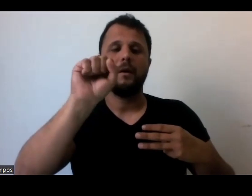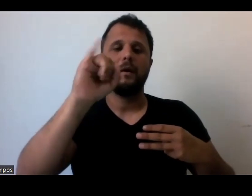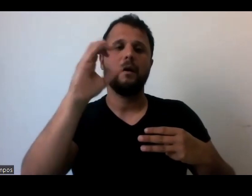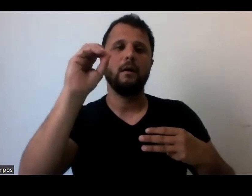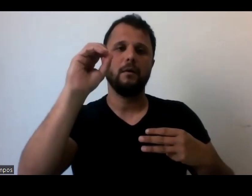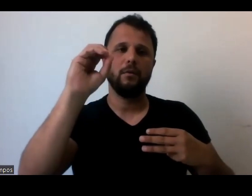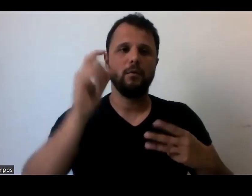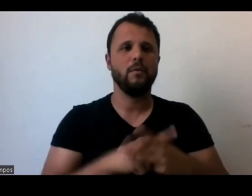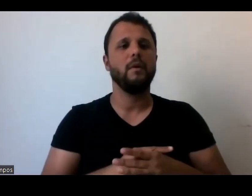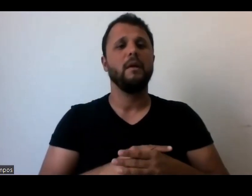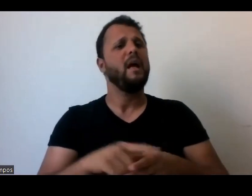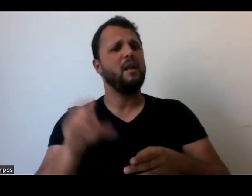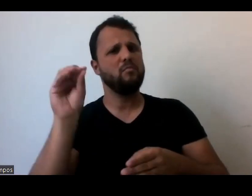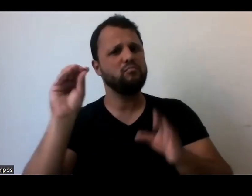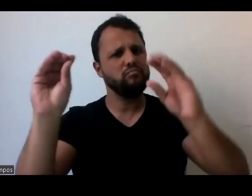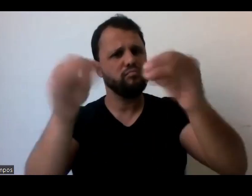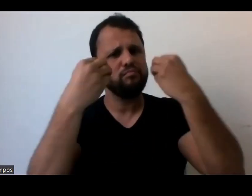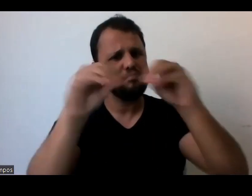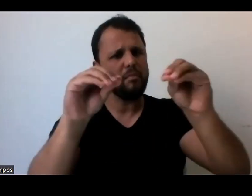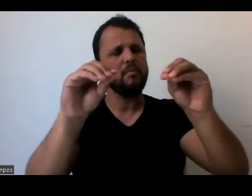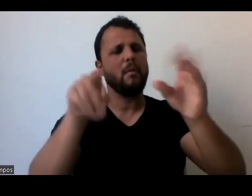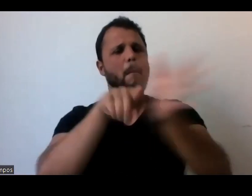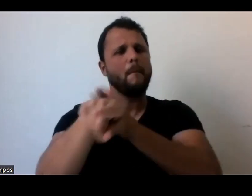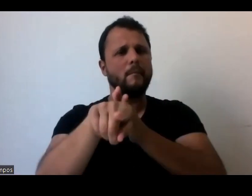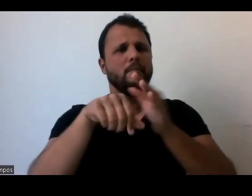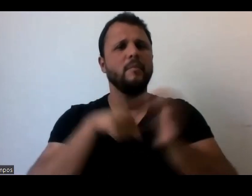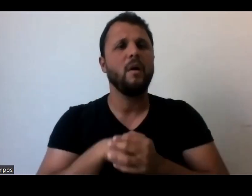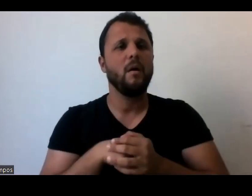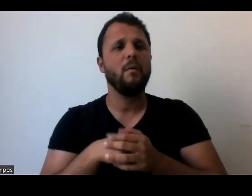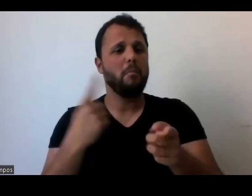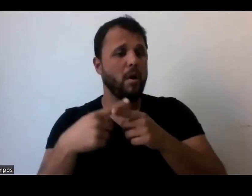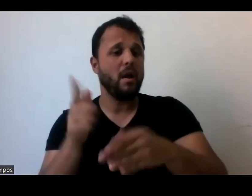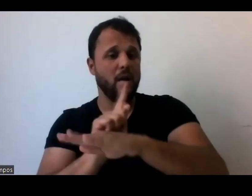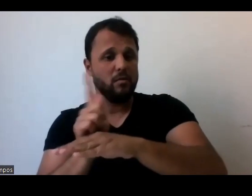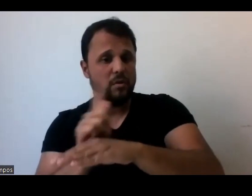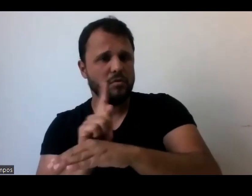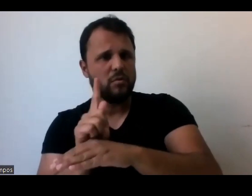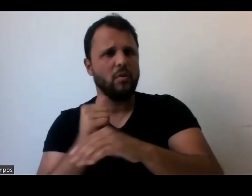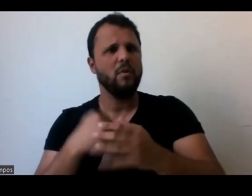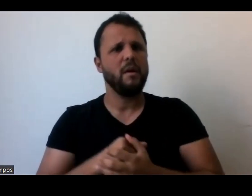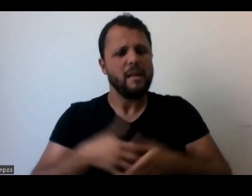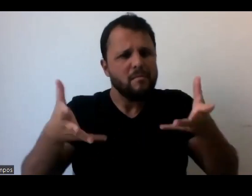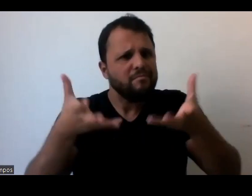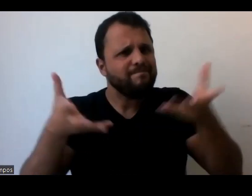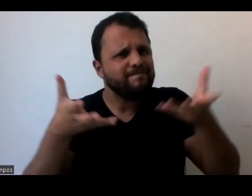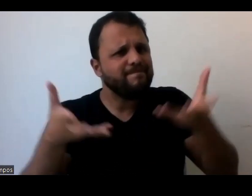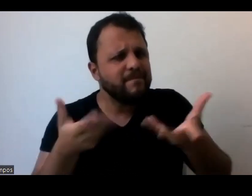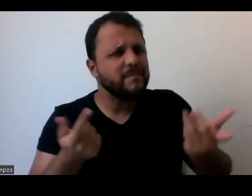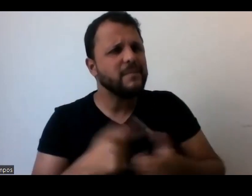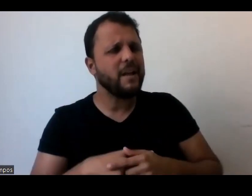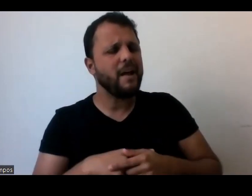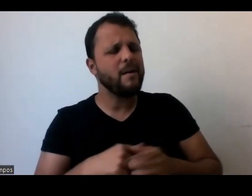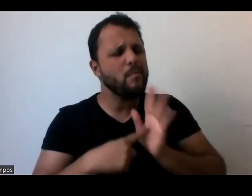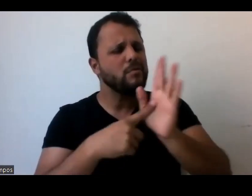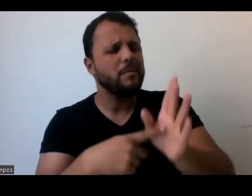coloca uma pergunta que também estou entendendo que é, né, por ser gestor da Casa do Baile, também essa instigação a outros colegas de